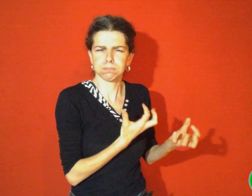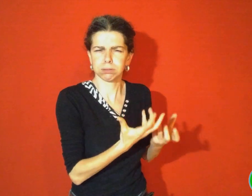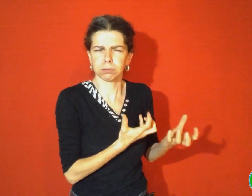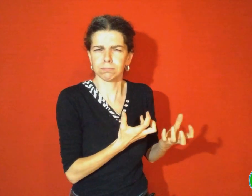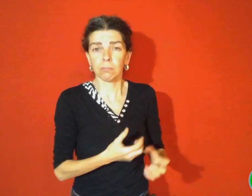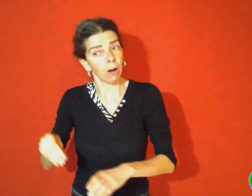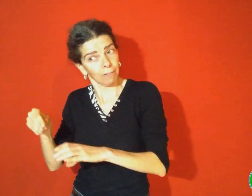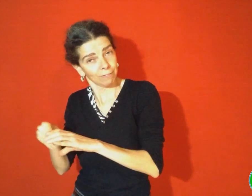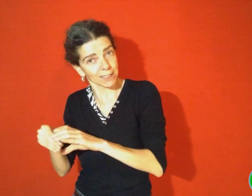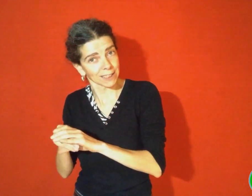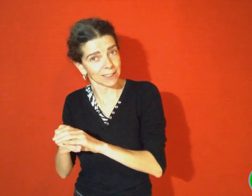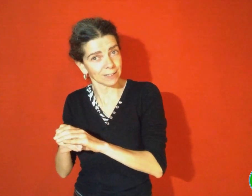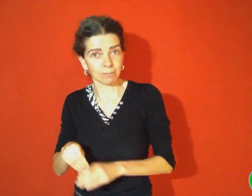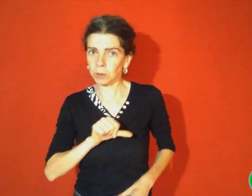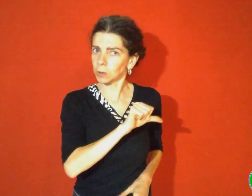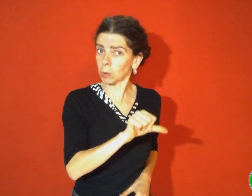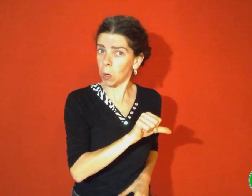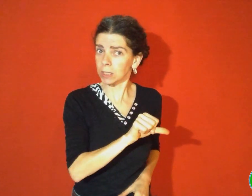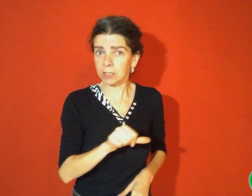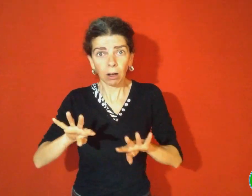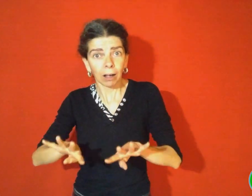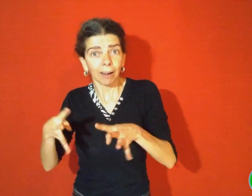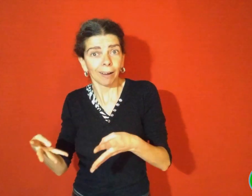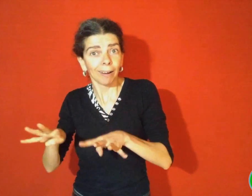bouillie et farce, ragoût et grillade.